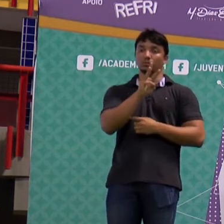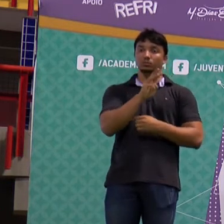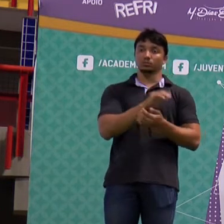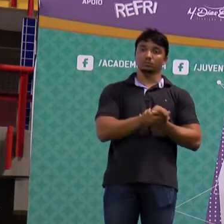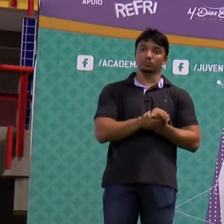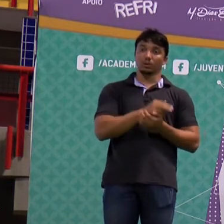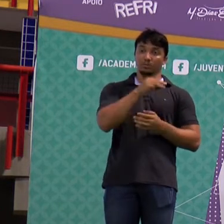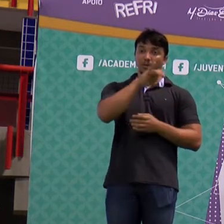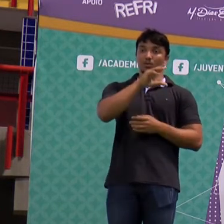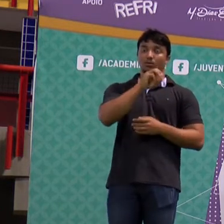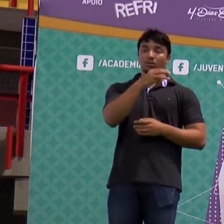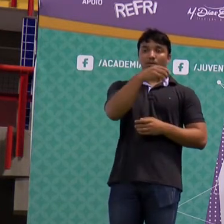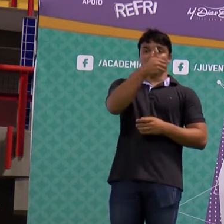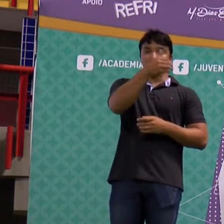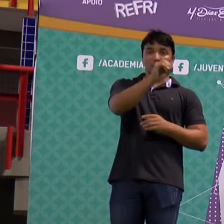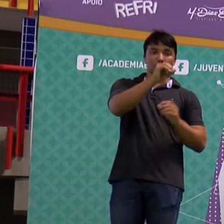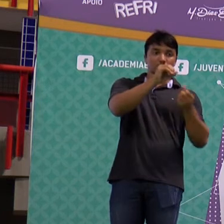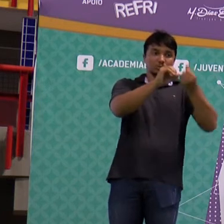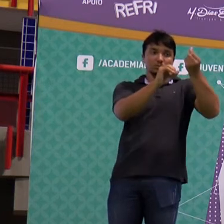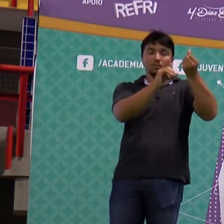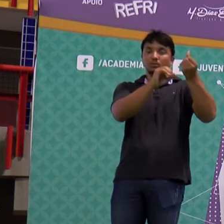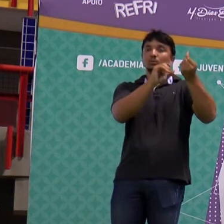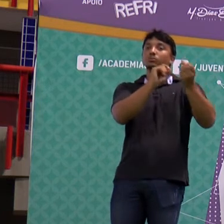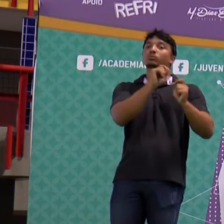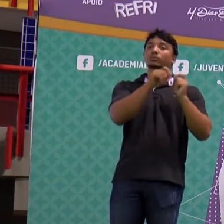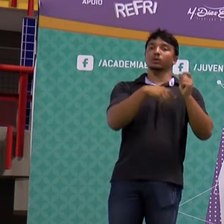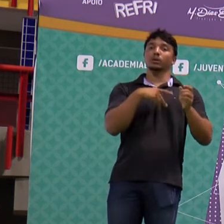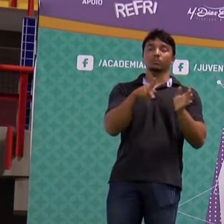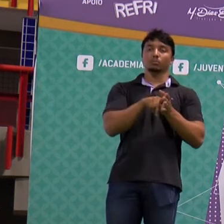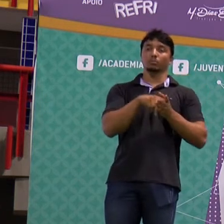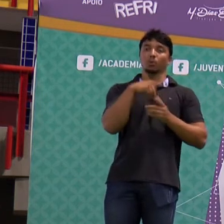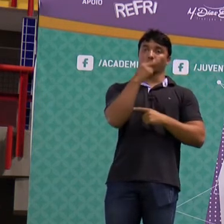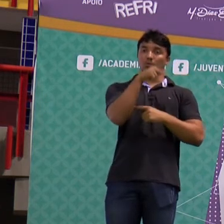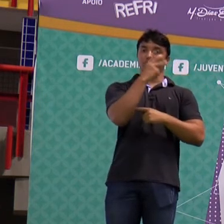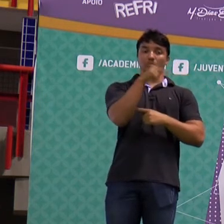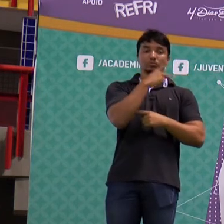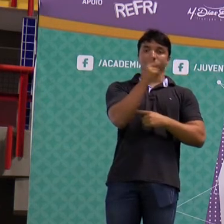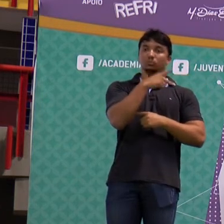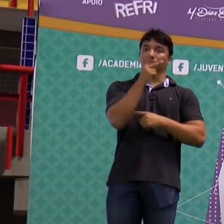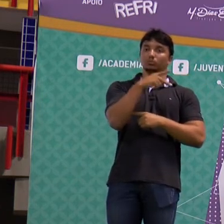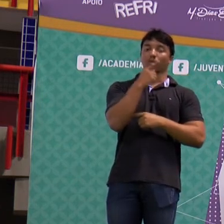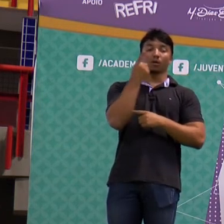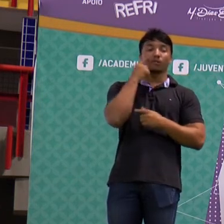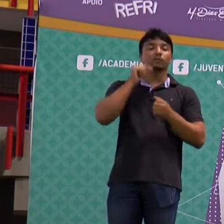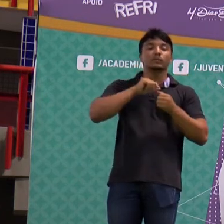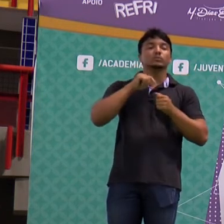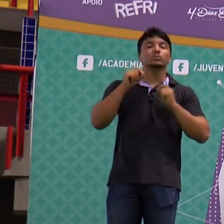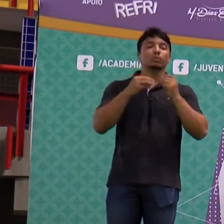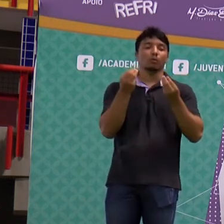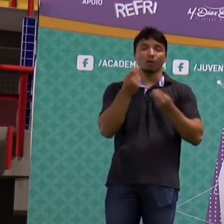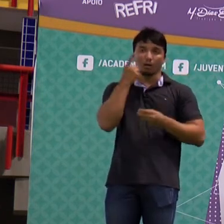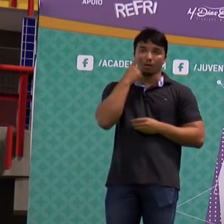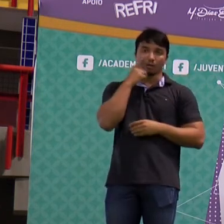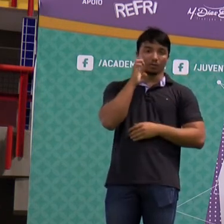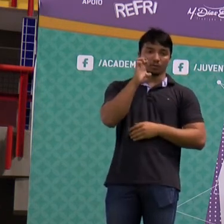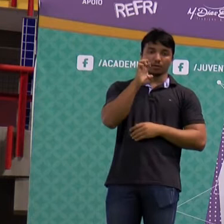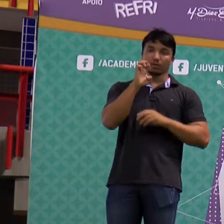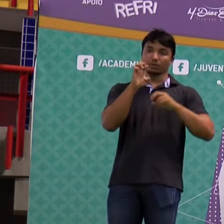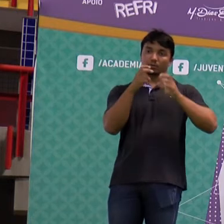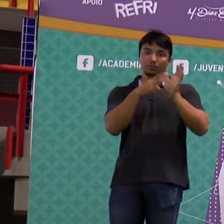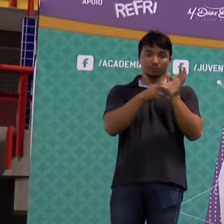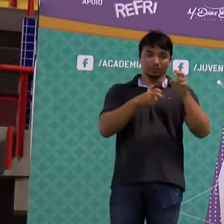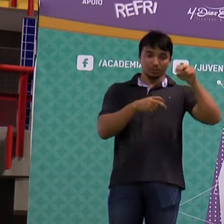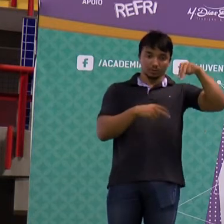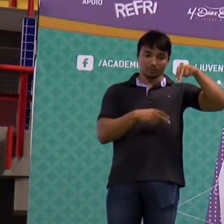um milhão. Então esse valor é o da energia eólica. Ora, então o que a gente vai fazer? Energia